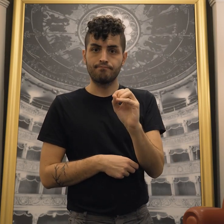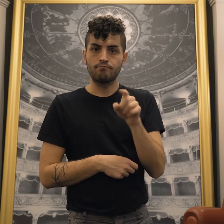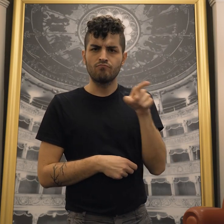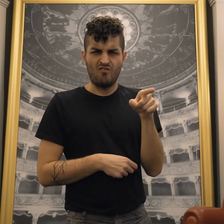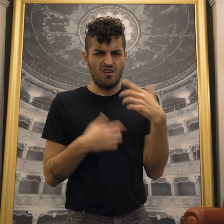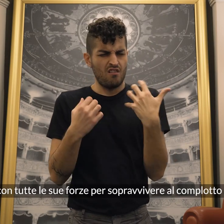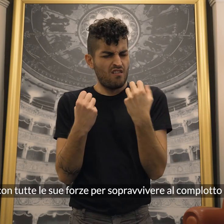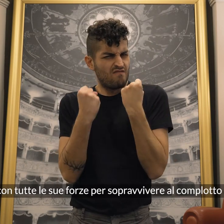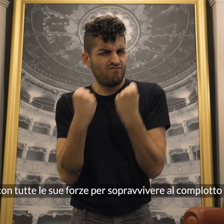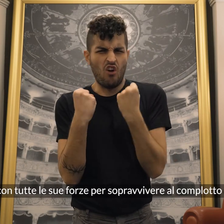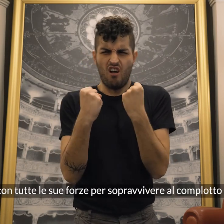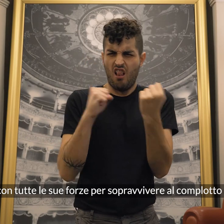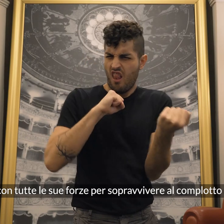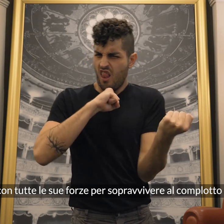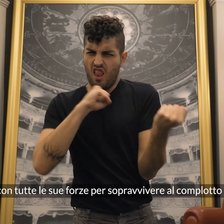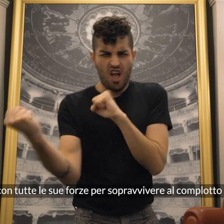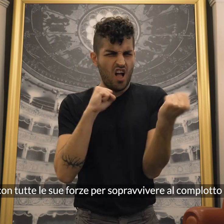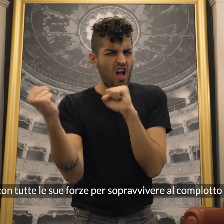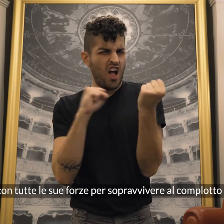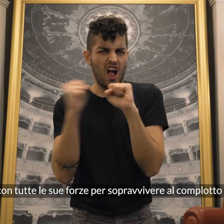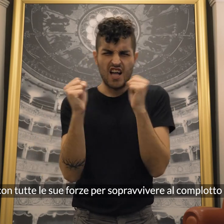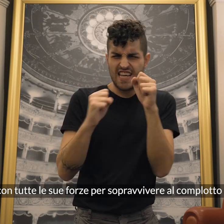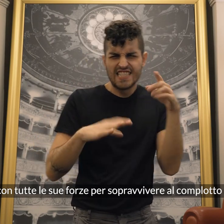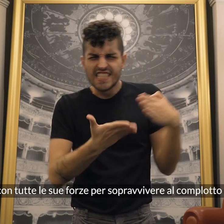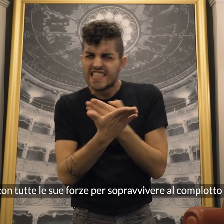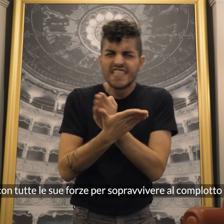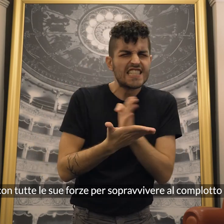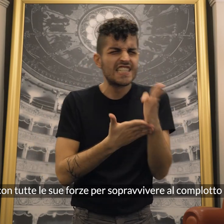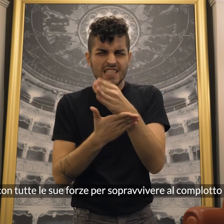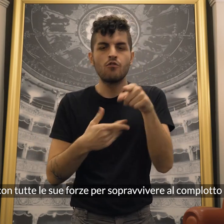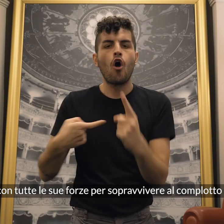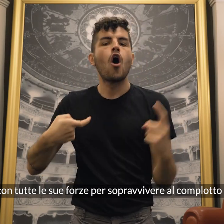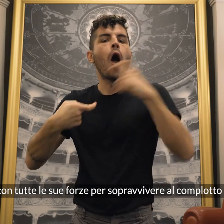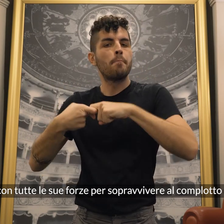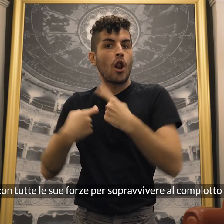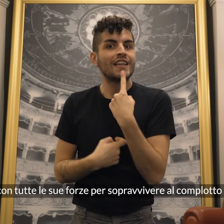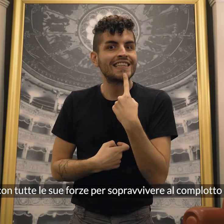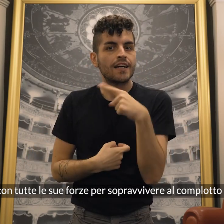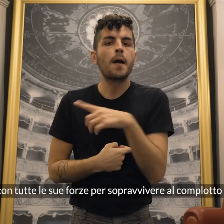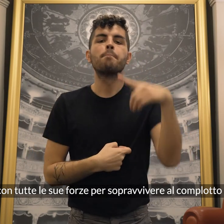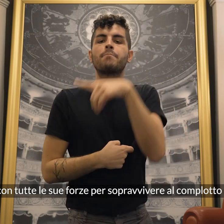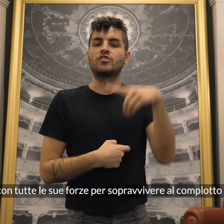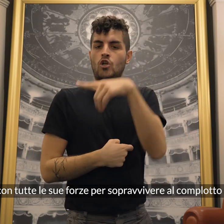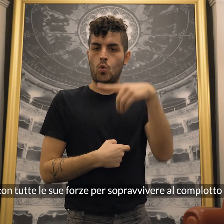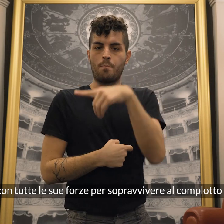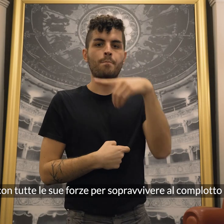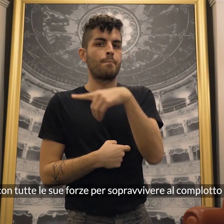e lotta con tutte le sue forze per sopravvivere al complotto di Piccium,